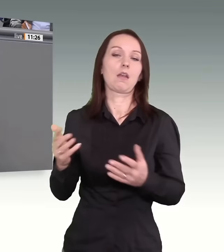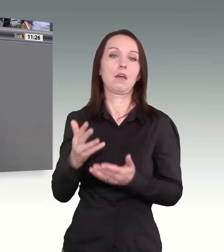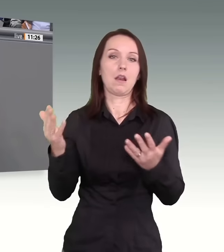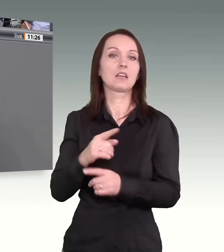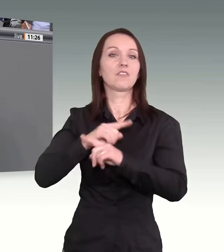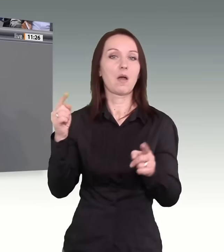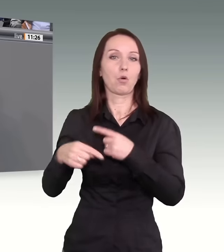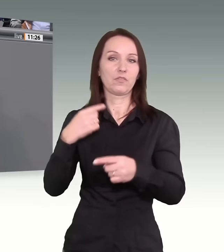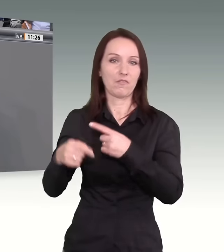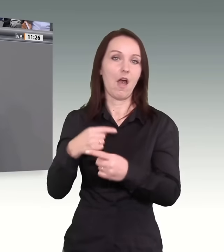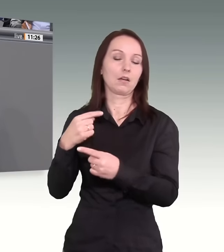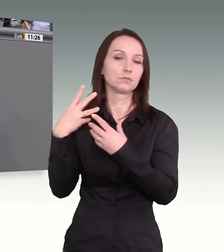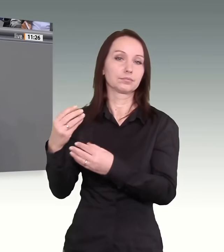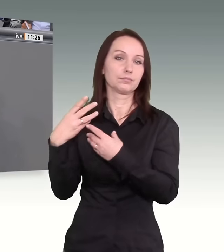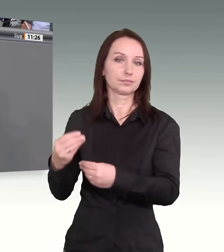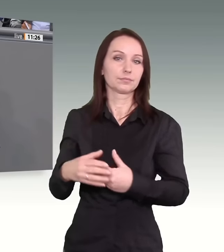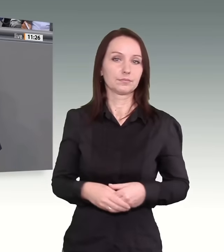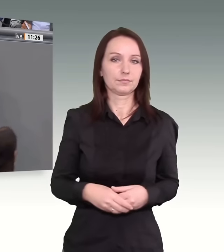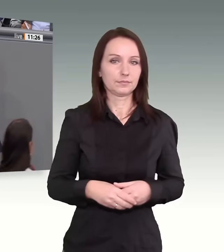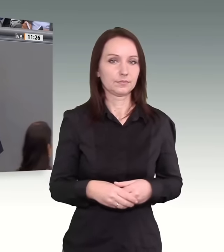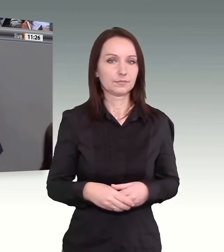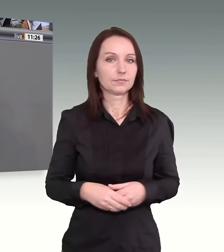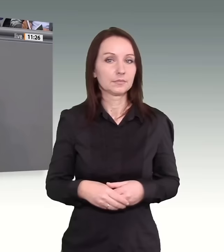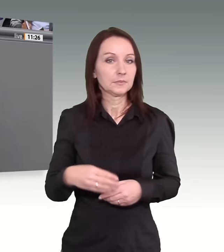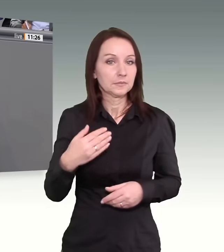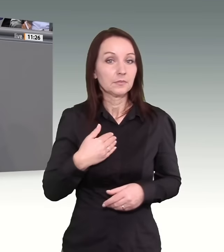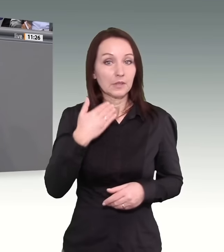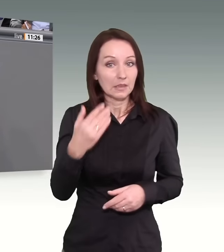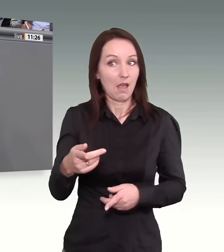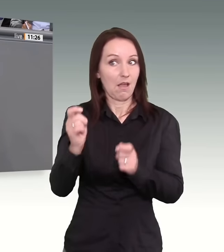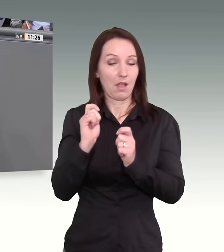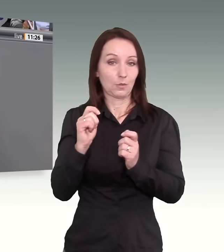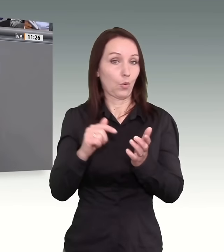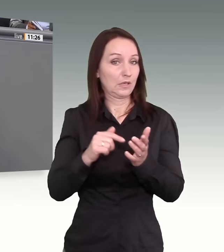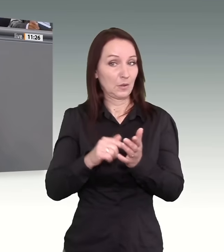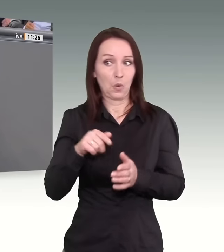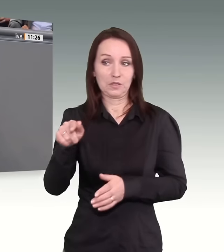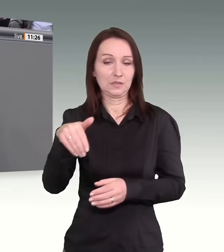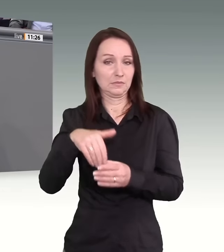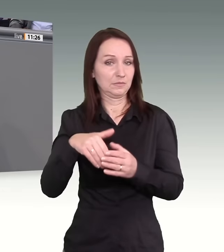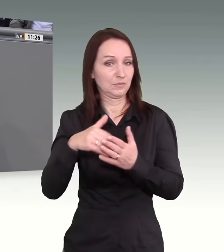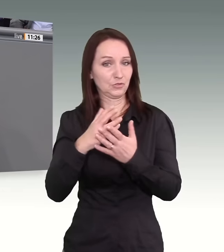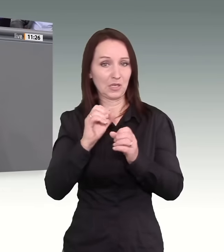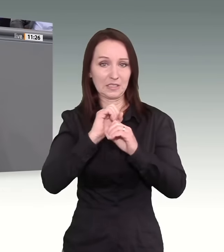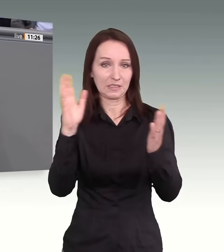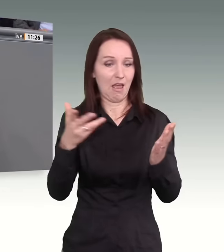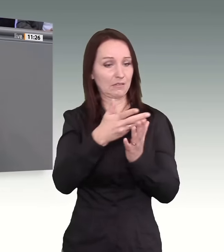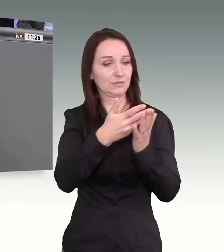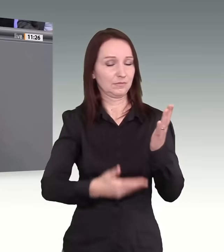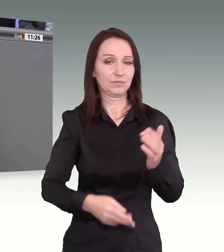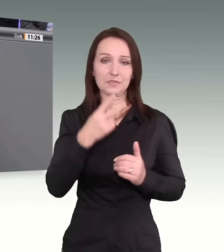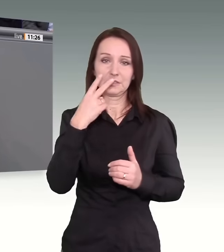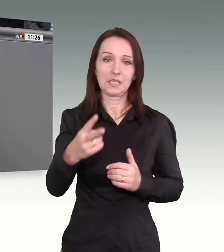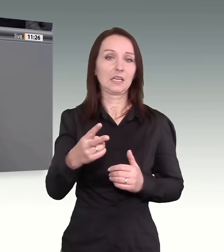erleichtert. Und zwar haben Sie, und deshalb danke ich Ihnen für den Antrag, da geradezu mustergültig die